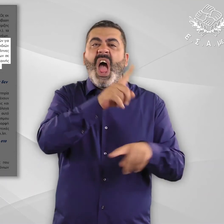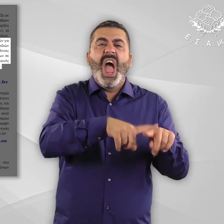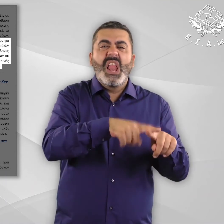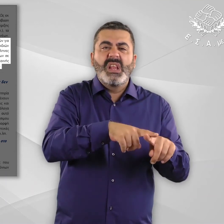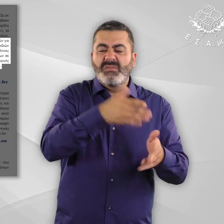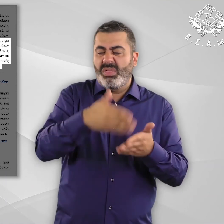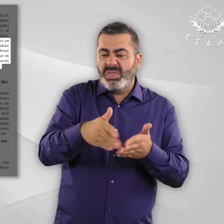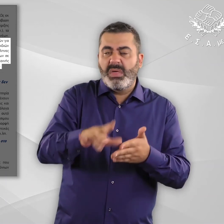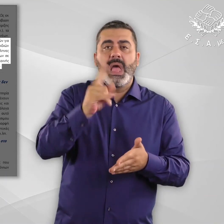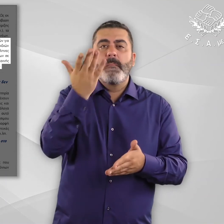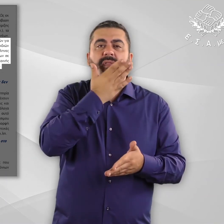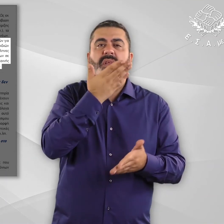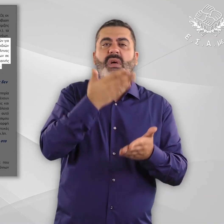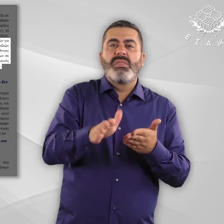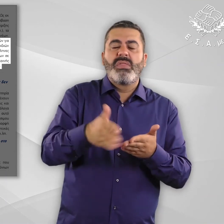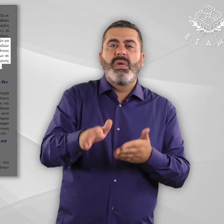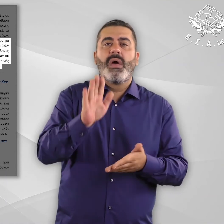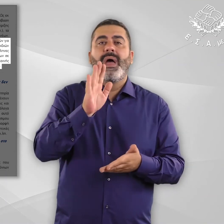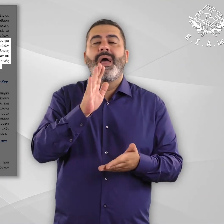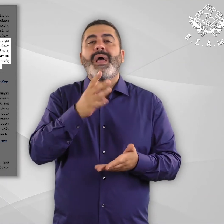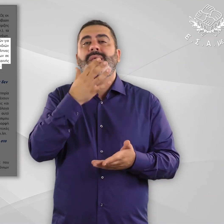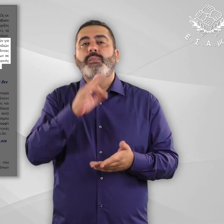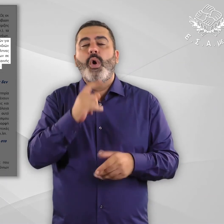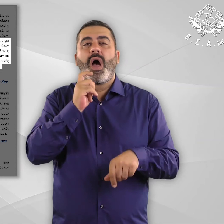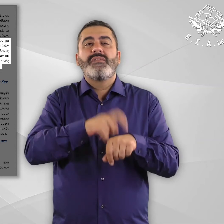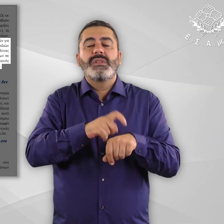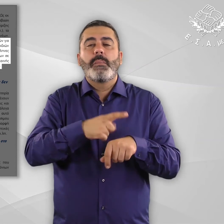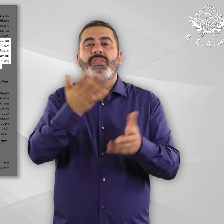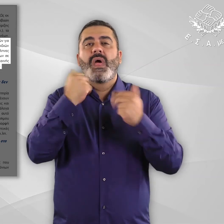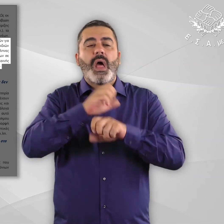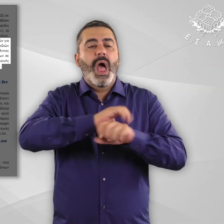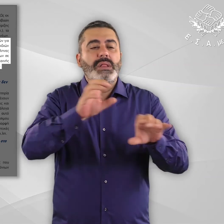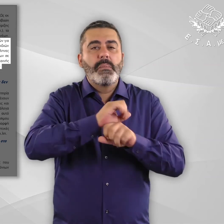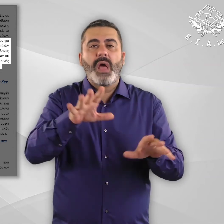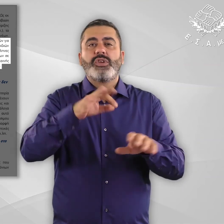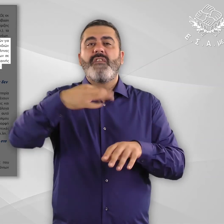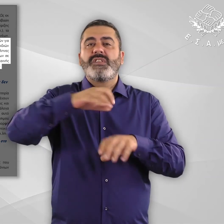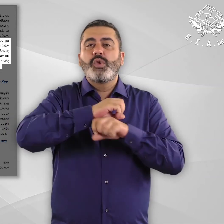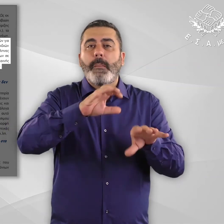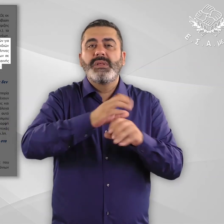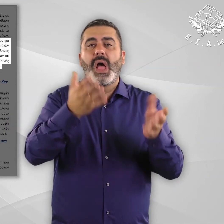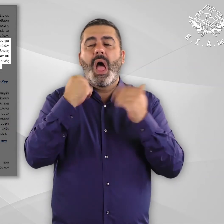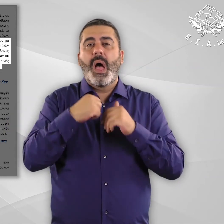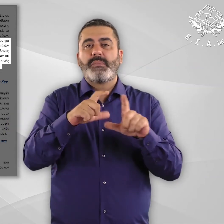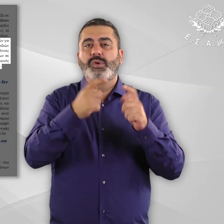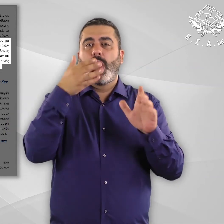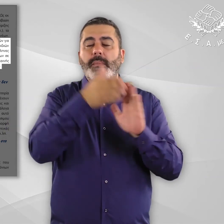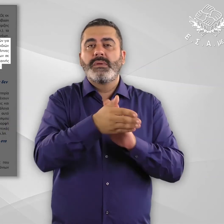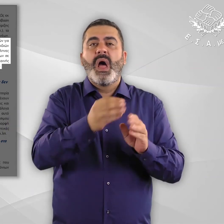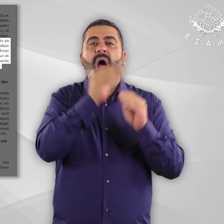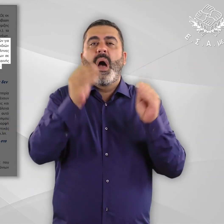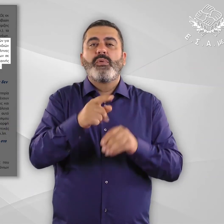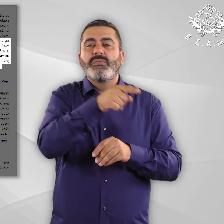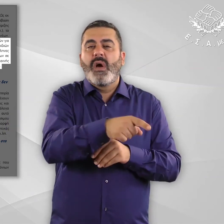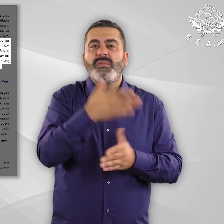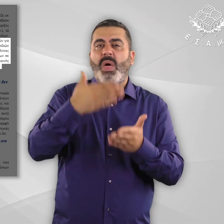χρόνιες παθήσεις τόσο από Έλληνες γονείς όσο και από μαθητές, οι οποίες λόγω των ελλείψεων σε δράσεις σχετικής ευαισθητοποίησης